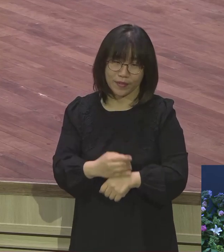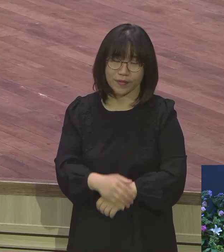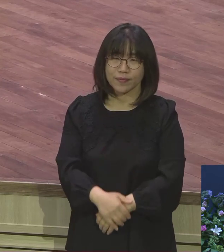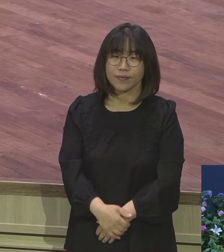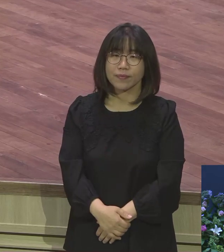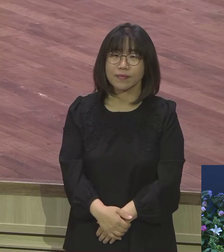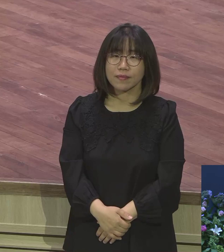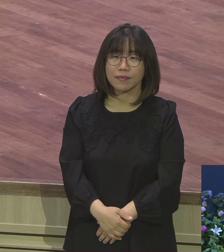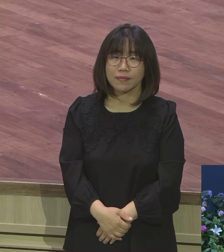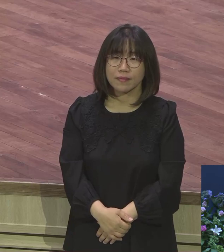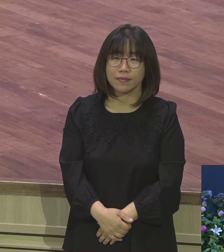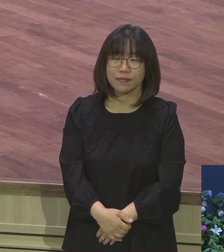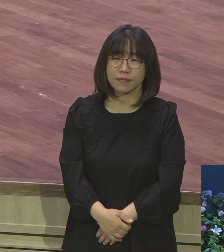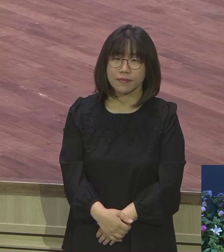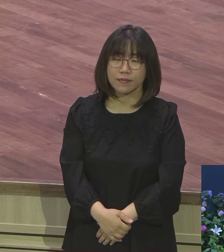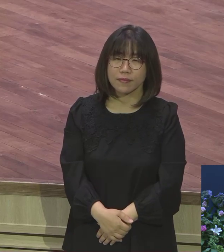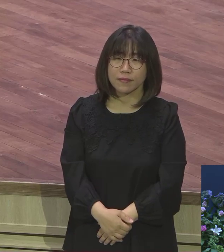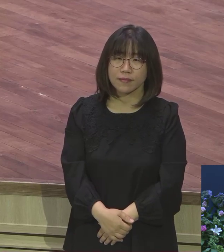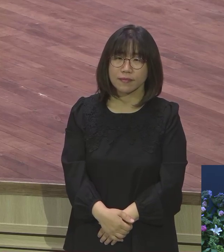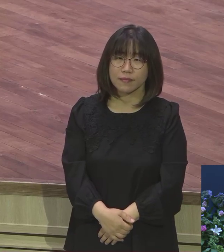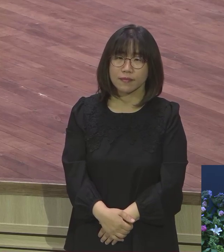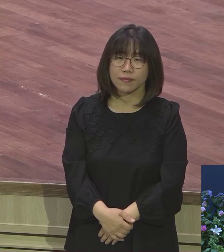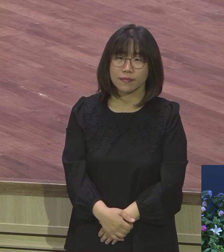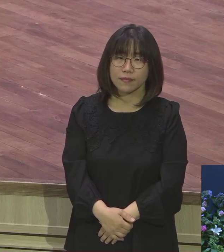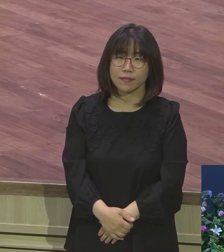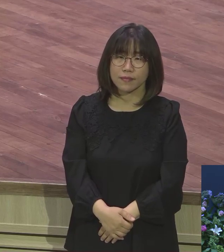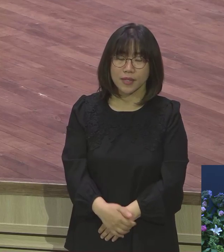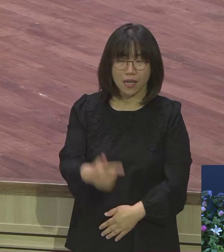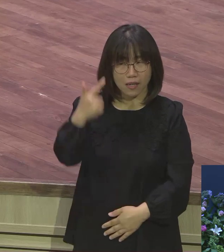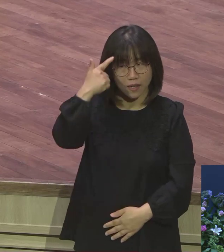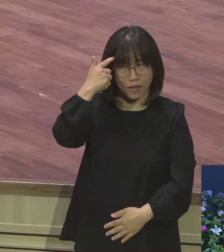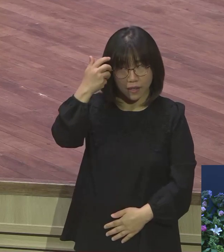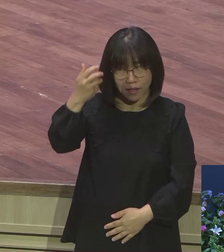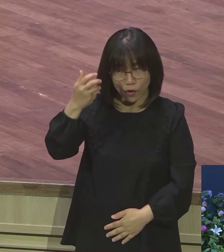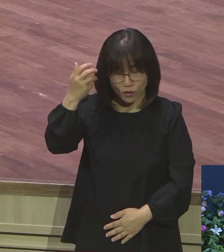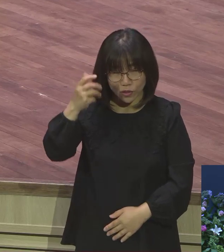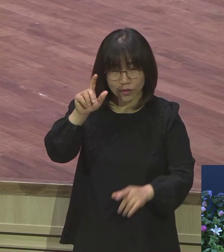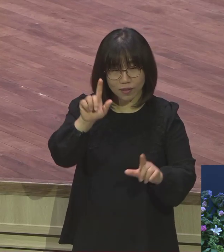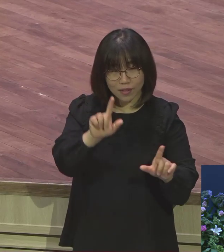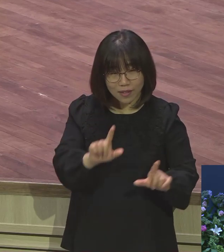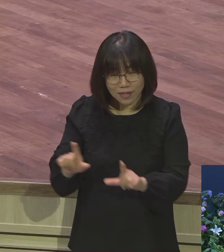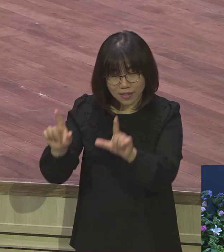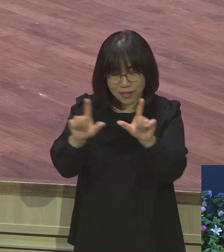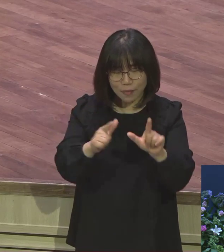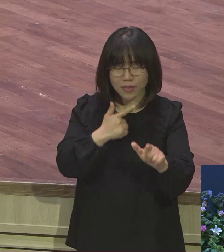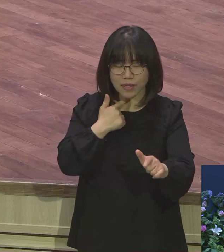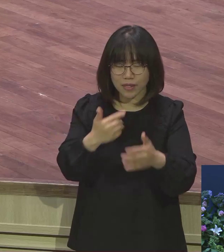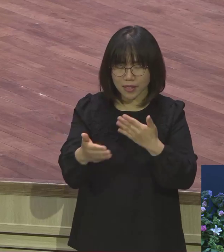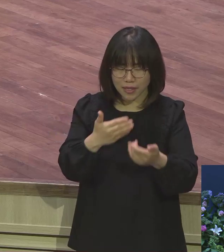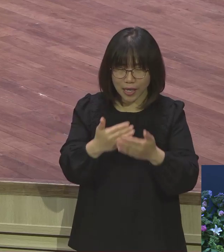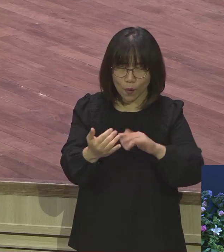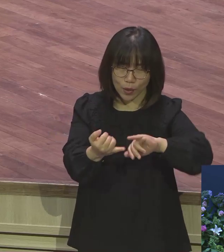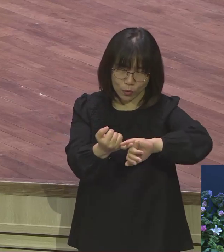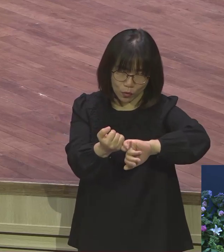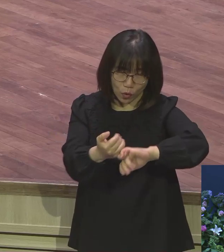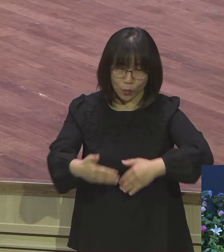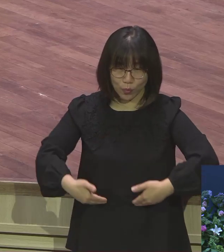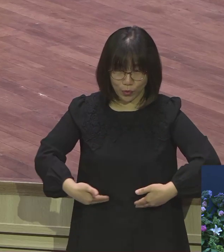영증이 살면요 처음이서 체험 기독교는 그냥 하묵 안 가고 있다 하는 그런